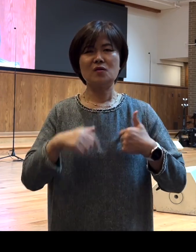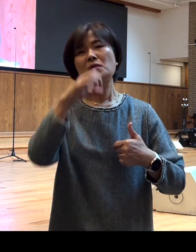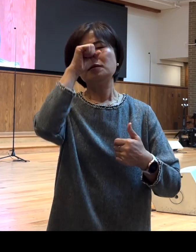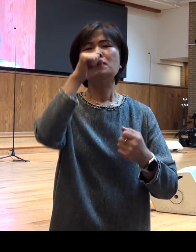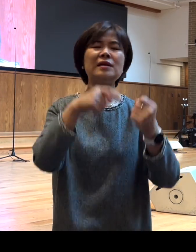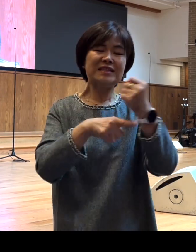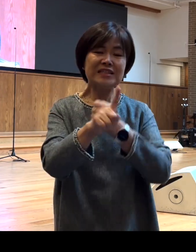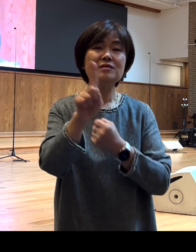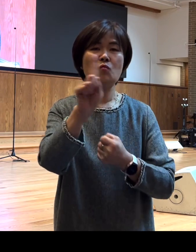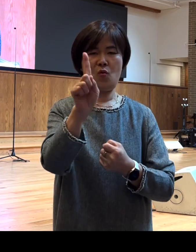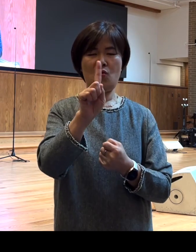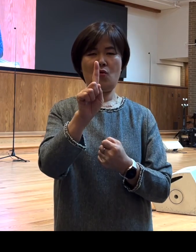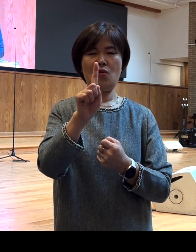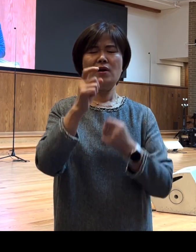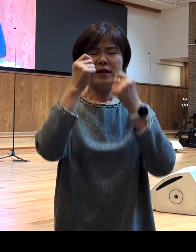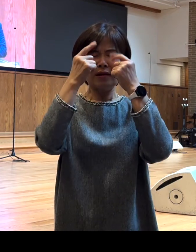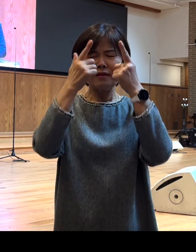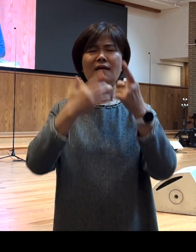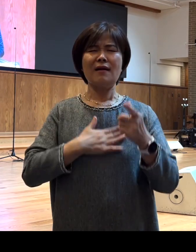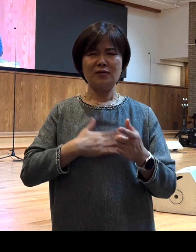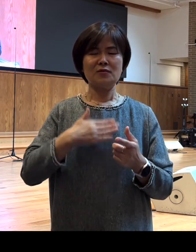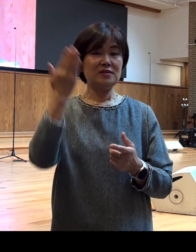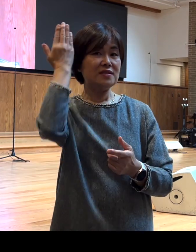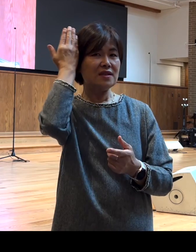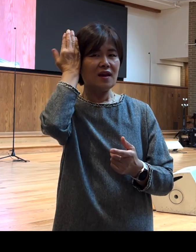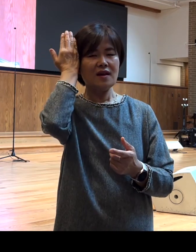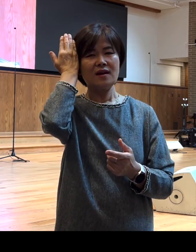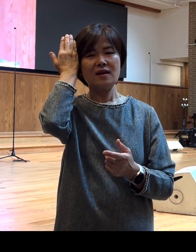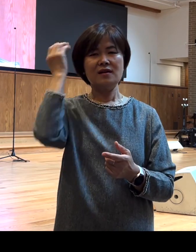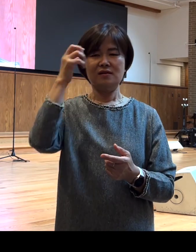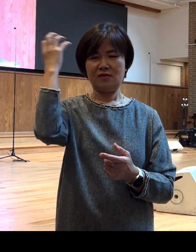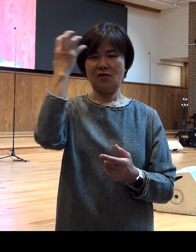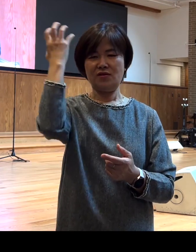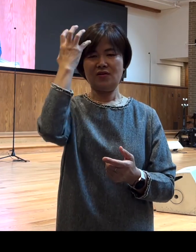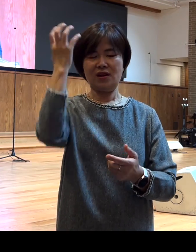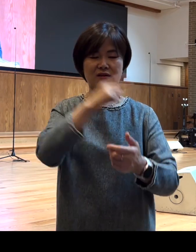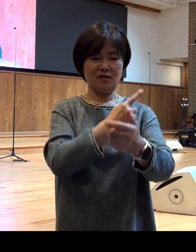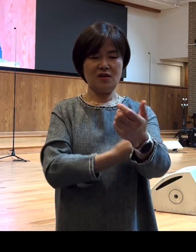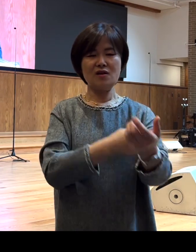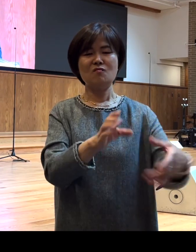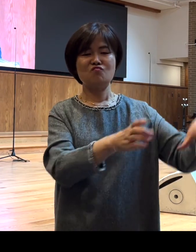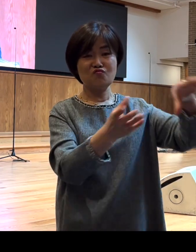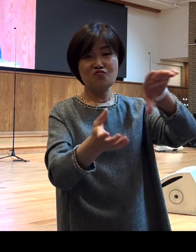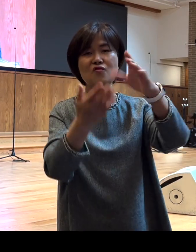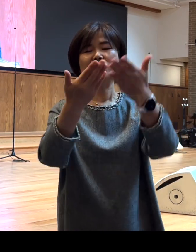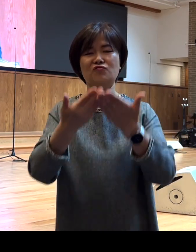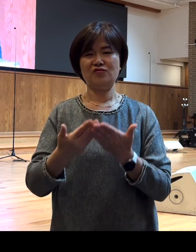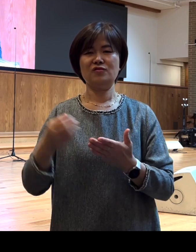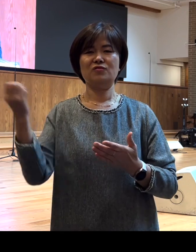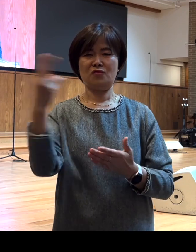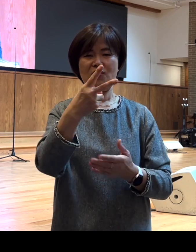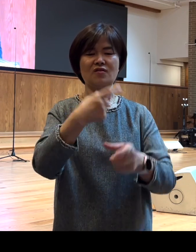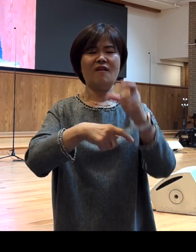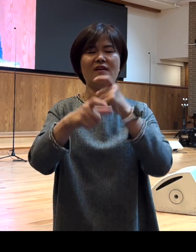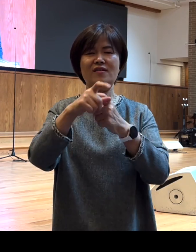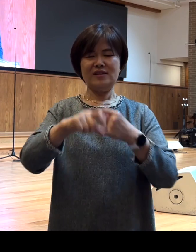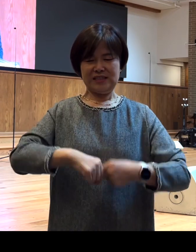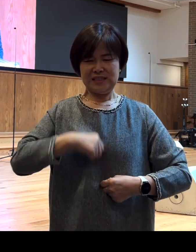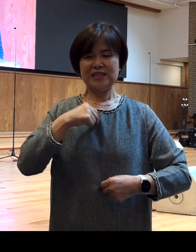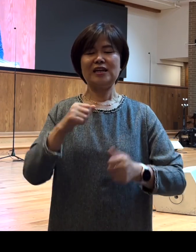무엇인지 깨닫도록 지혜와 성령을 능력을 부어주실 뿐만 아니라 여러분 신실한 동역자들